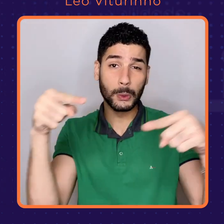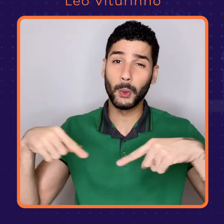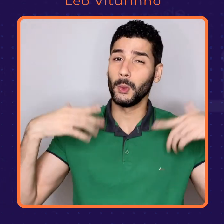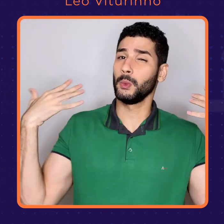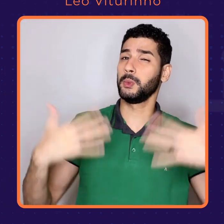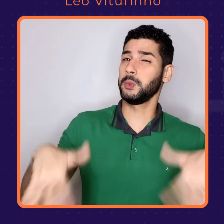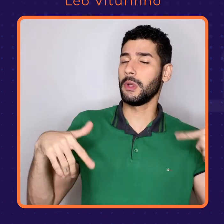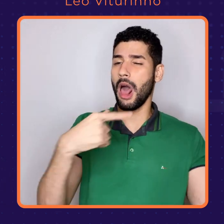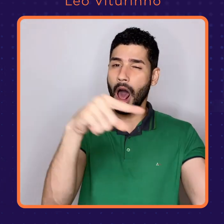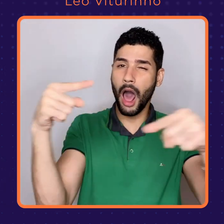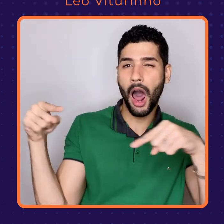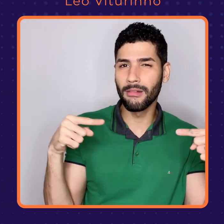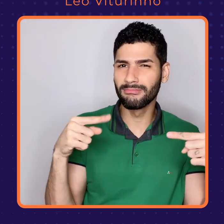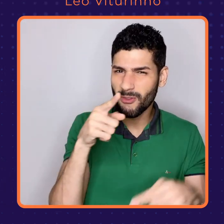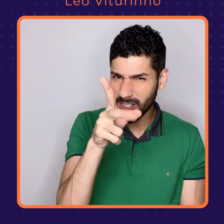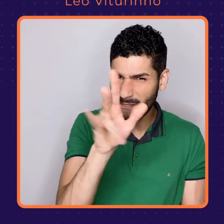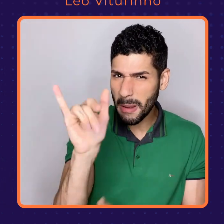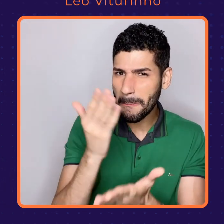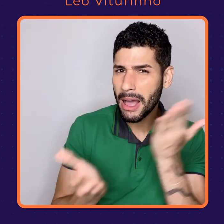pode perder.